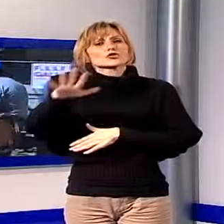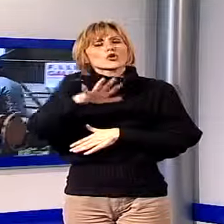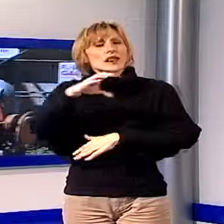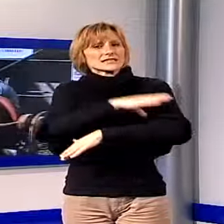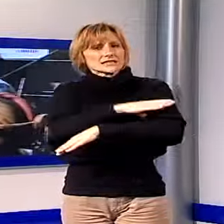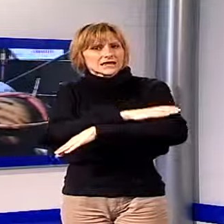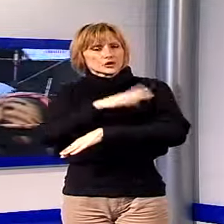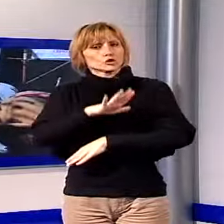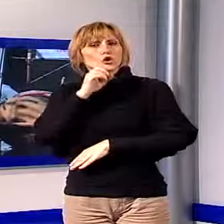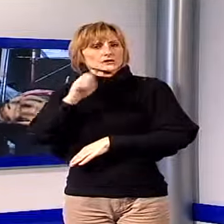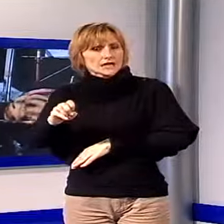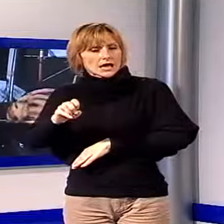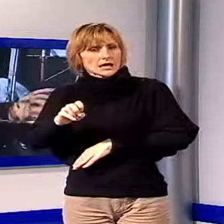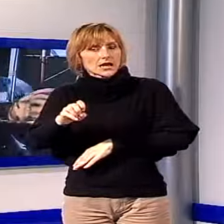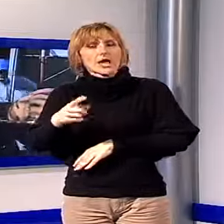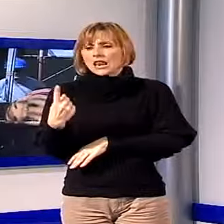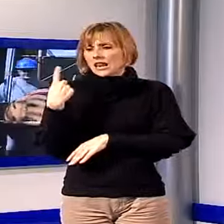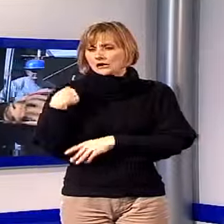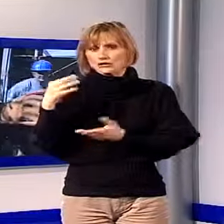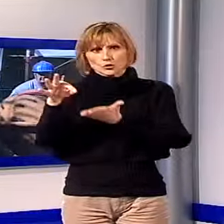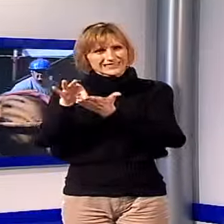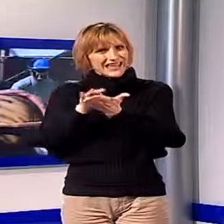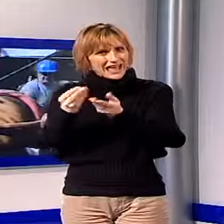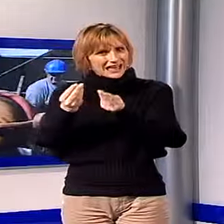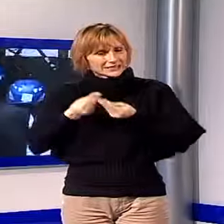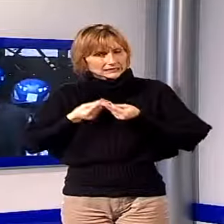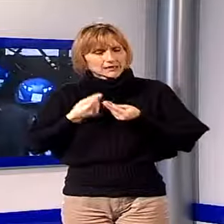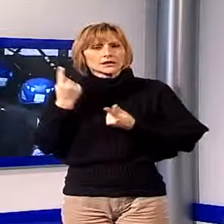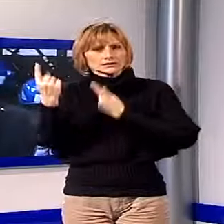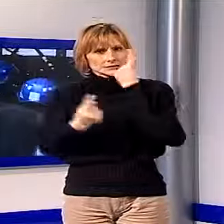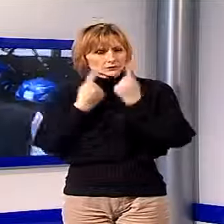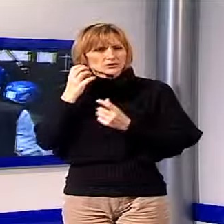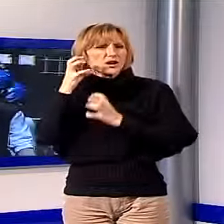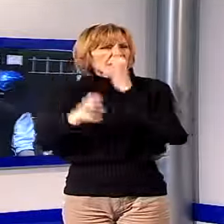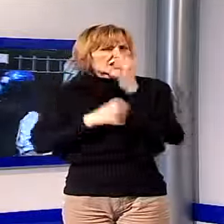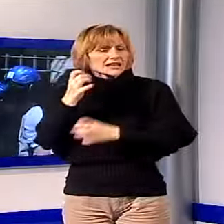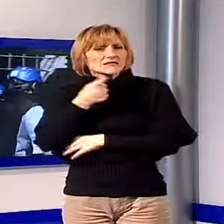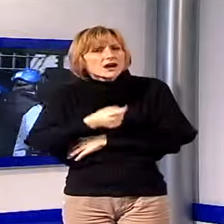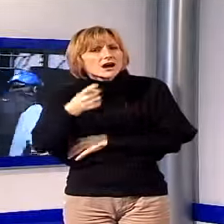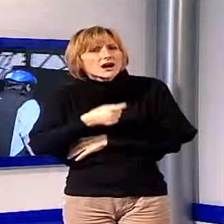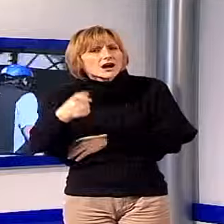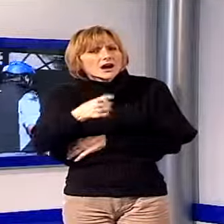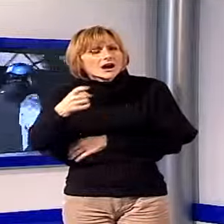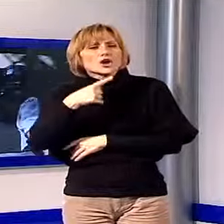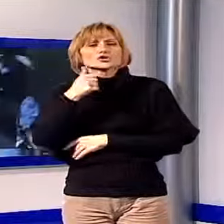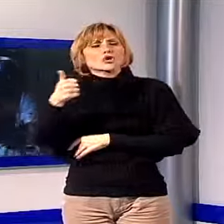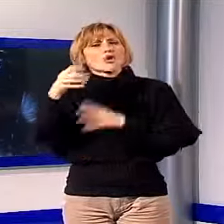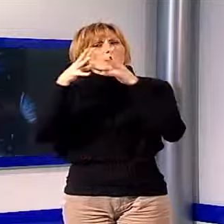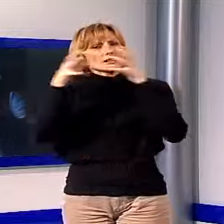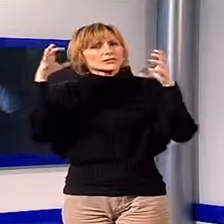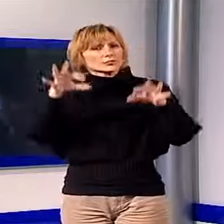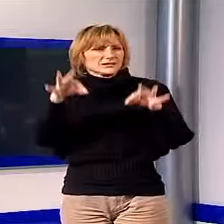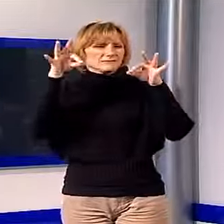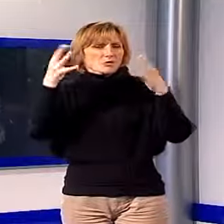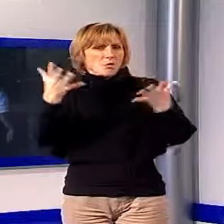dati complessivi del 2013 ci consegnano una situazione di crisi persistente, con qualche attenuazione nell'industria, ma con